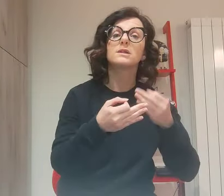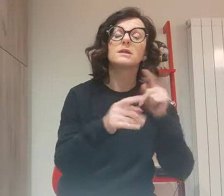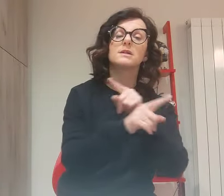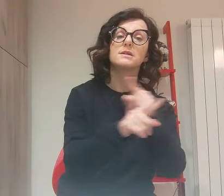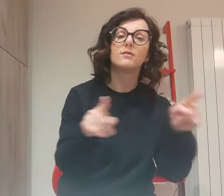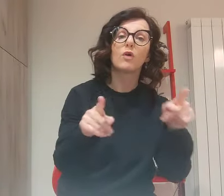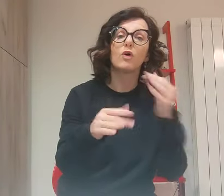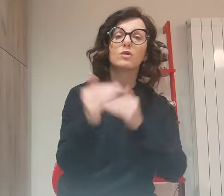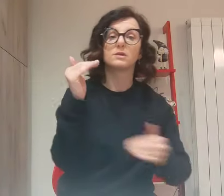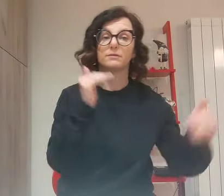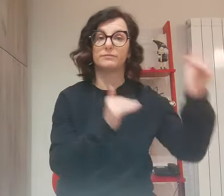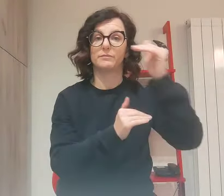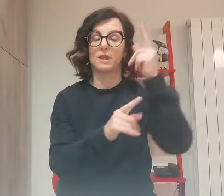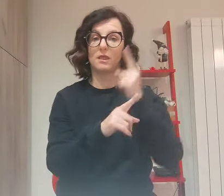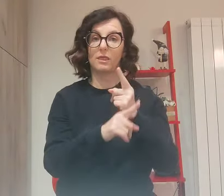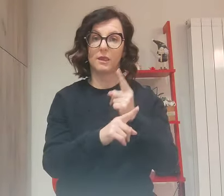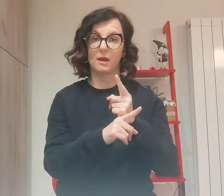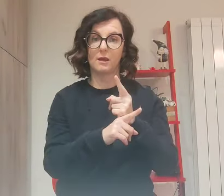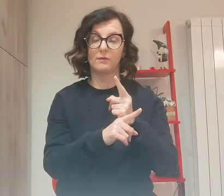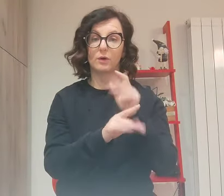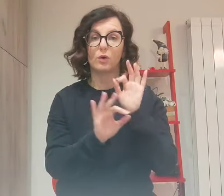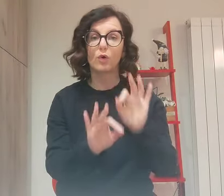non entrerete nel Regno dei Cieli